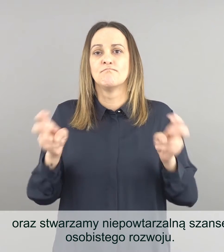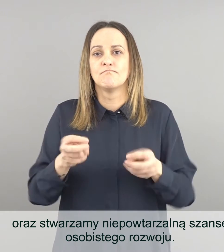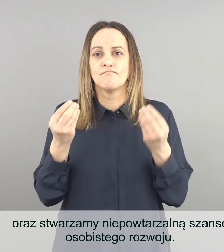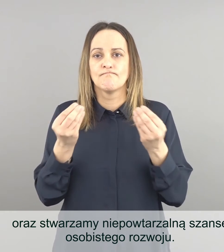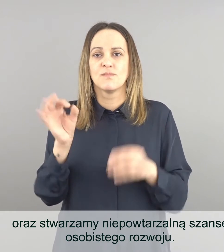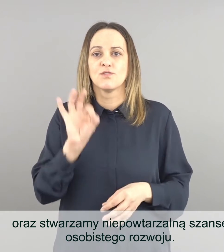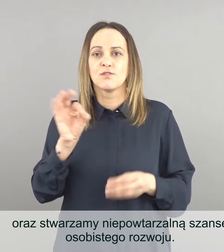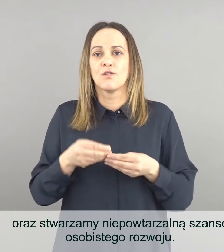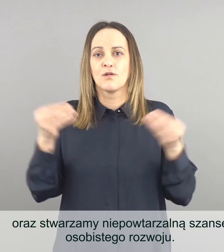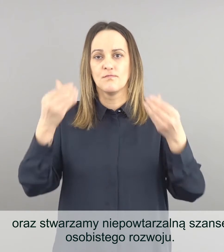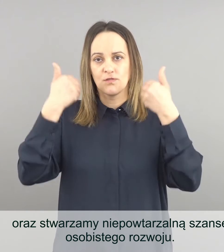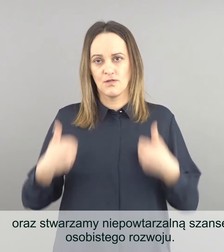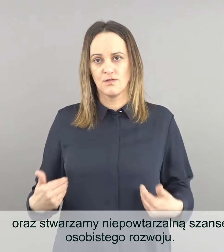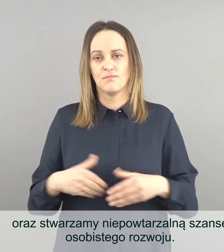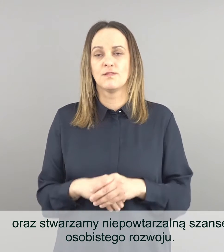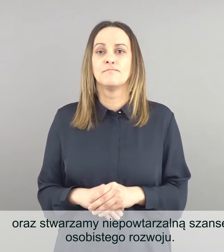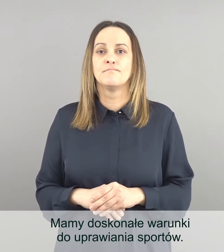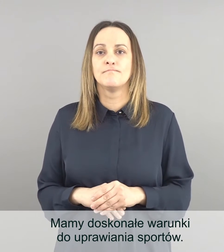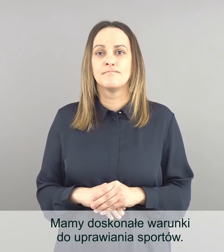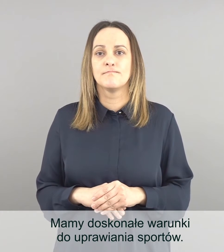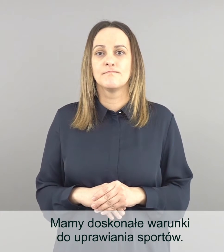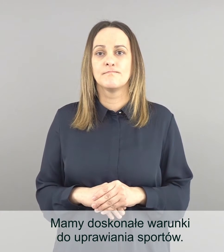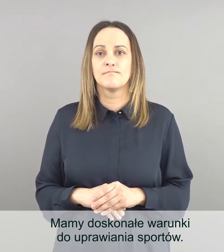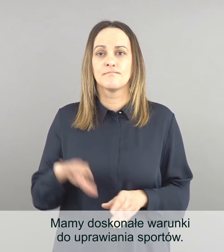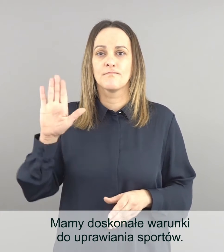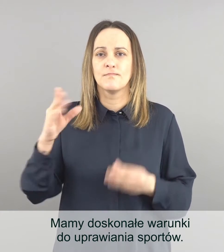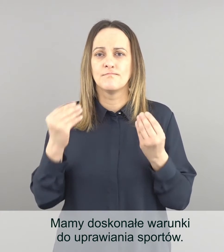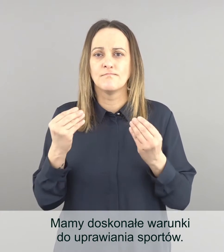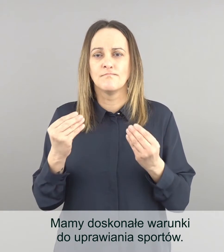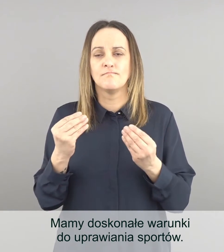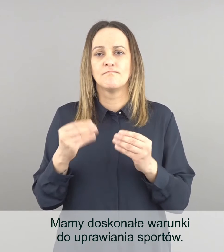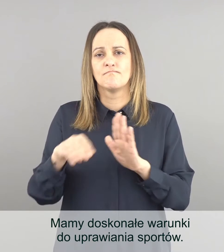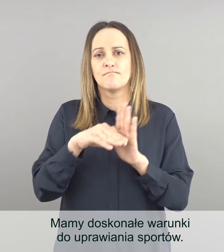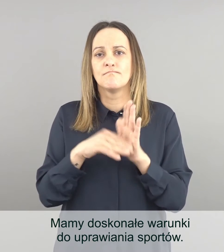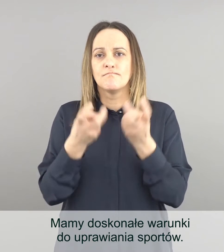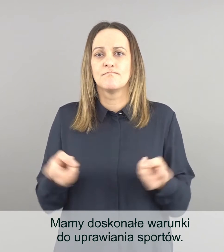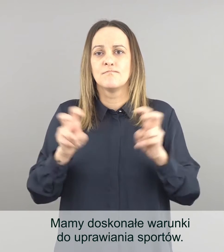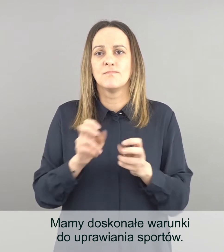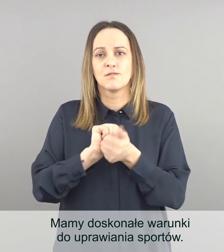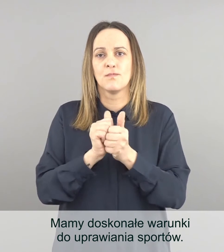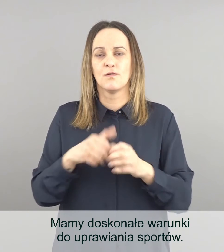niepowtarzalną szansę osobistego rozwoju. Mamy doskonałe warunki do uprawiania sportów.